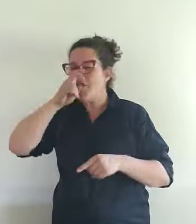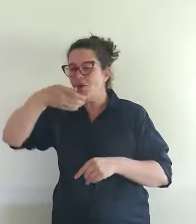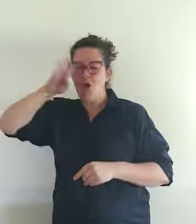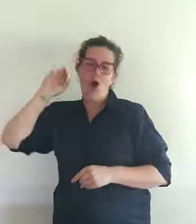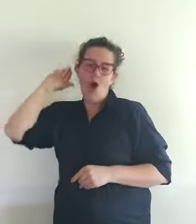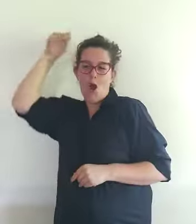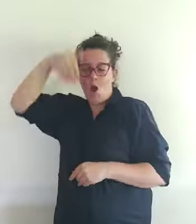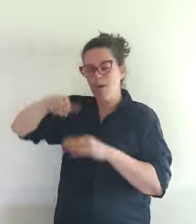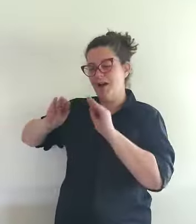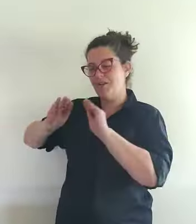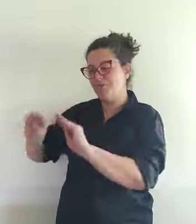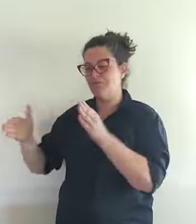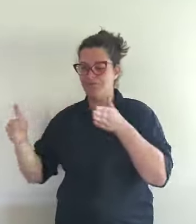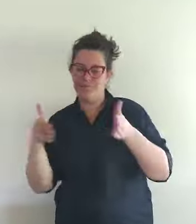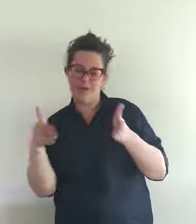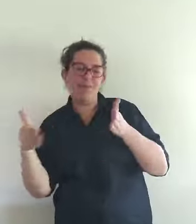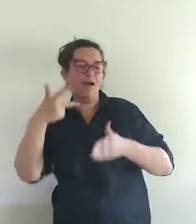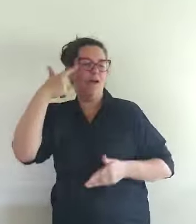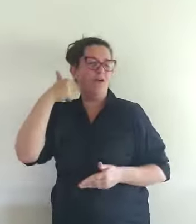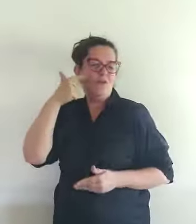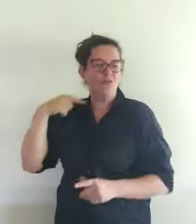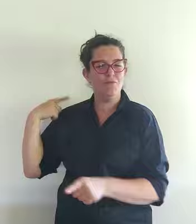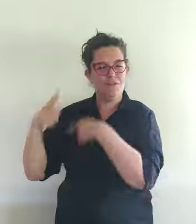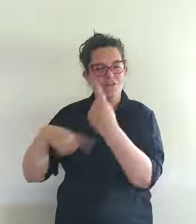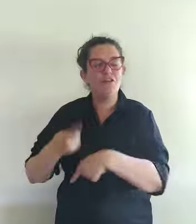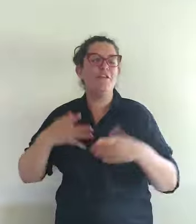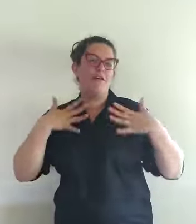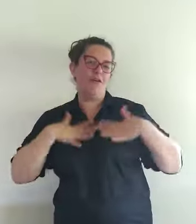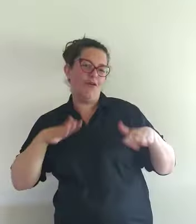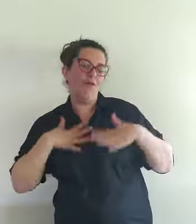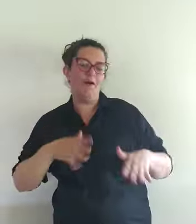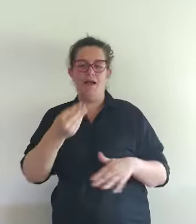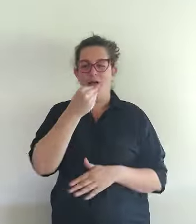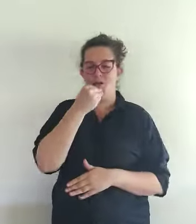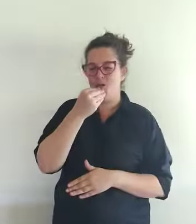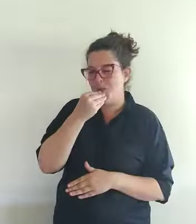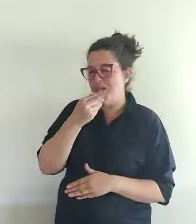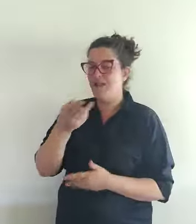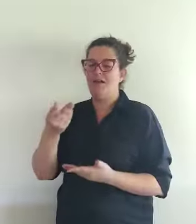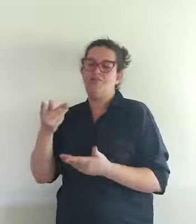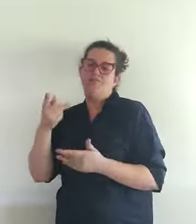comida, como en sus costumbres cotidianas, civiles, religiosas y militares.